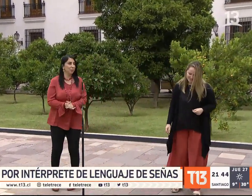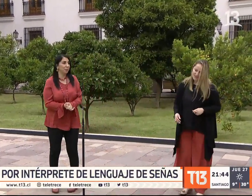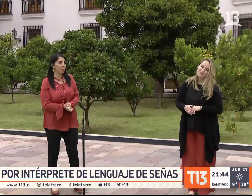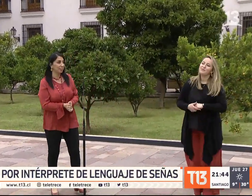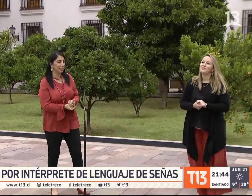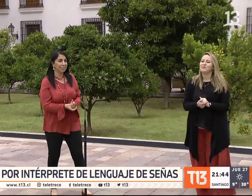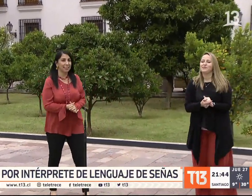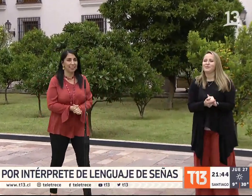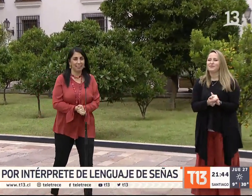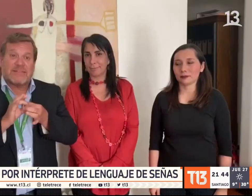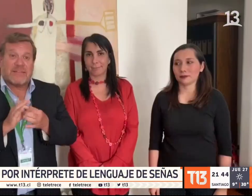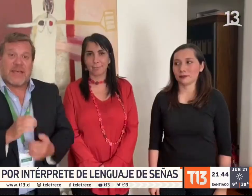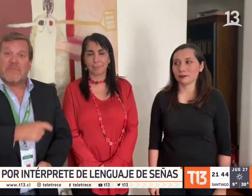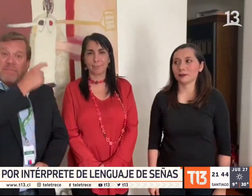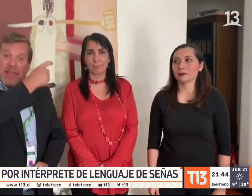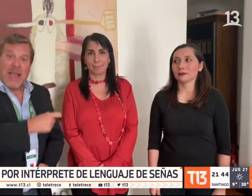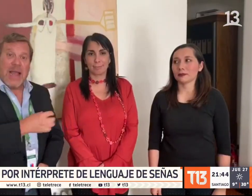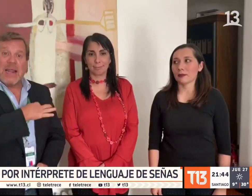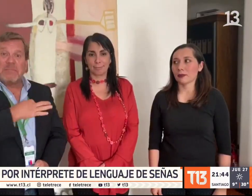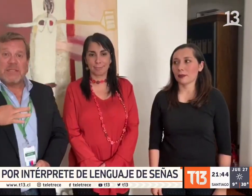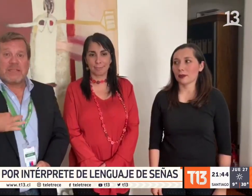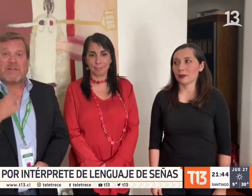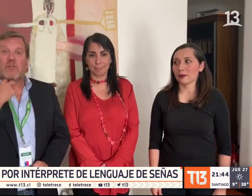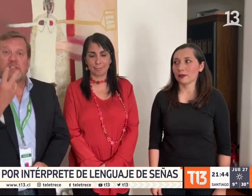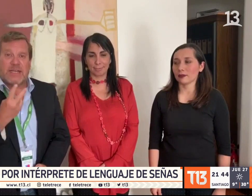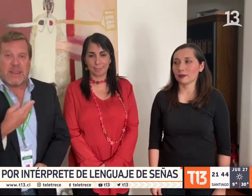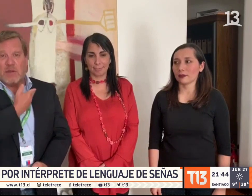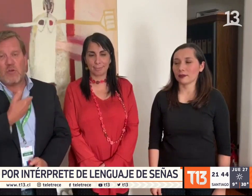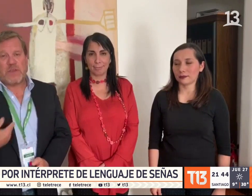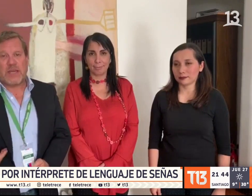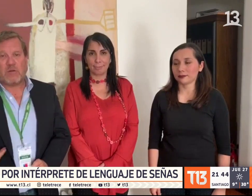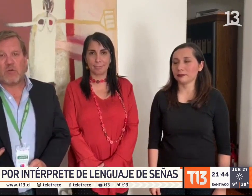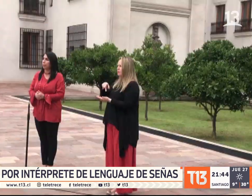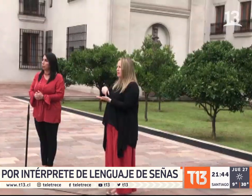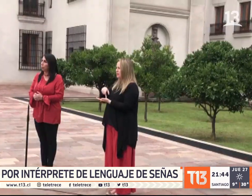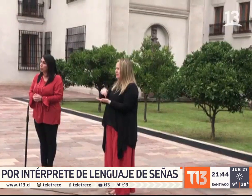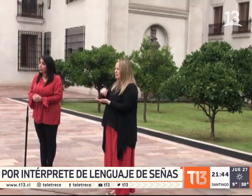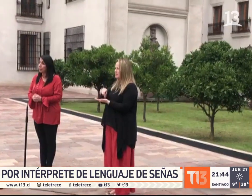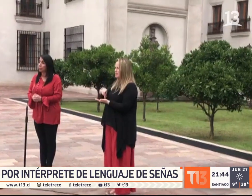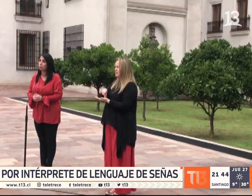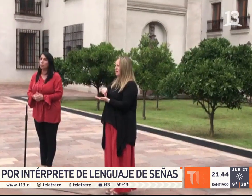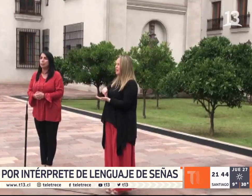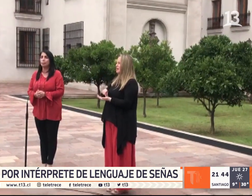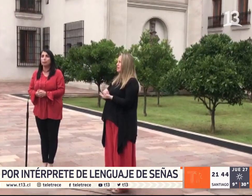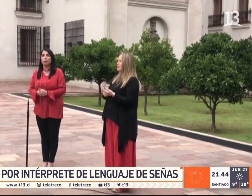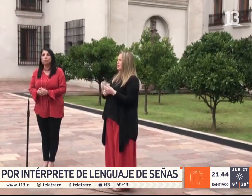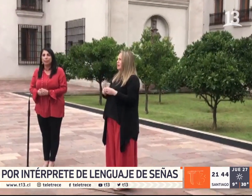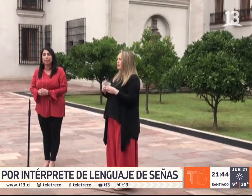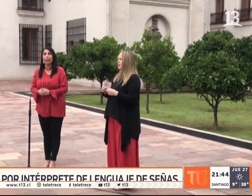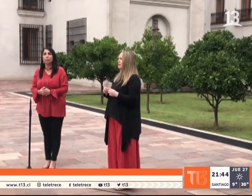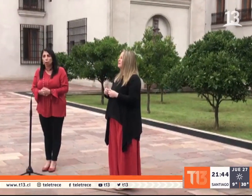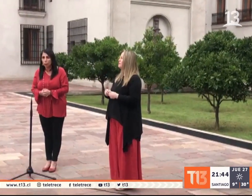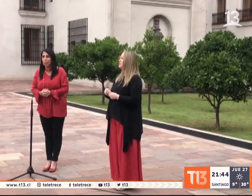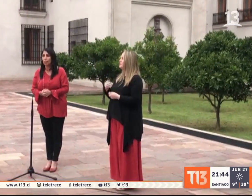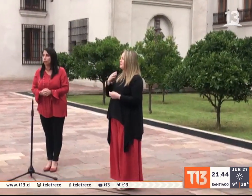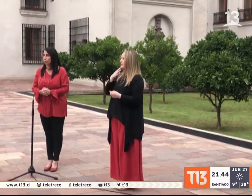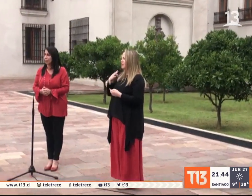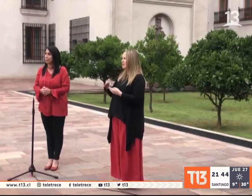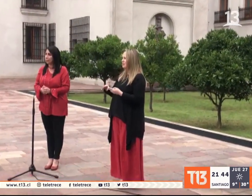error y aseguraron que ya se reunieron con la Asociación de Sordos de Chile para esta vez realizar vocerías con intérpretes idóneos.